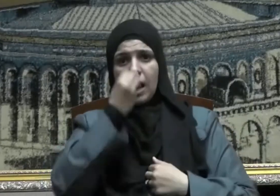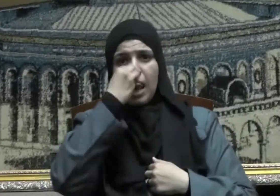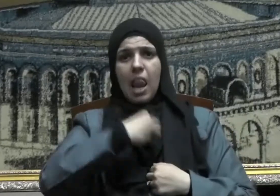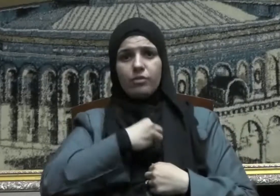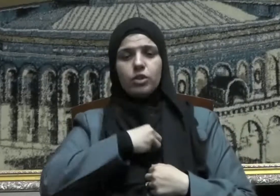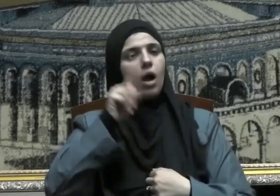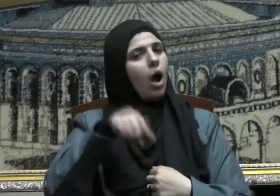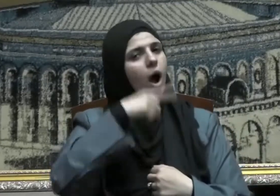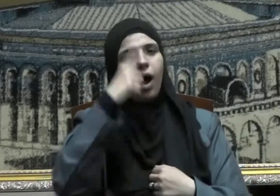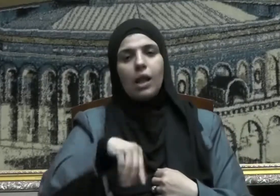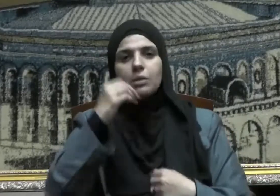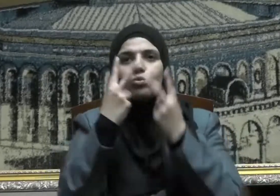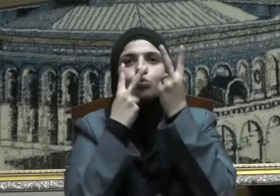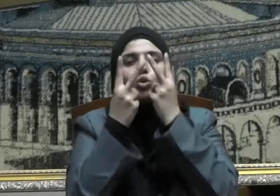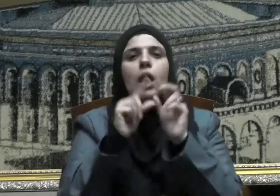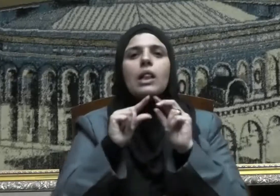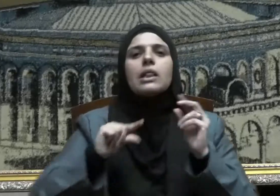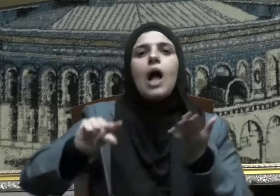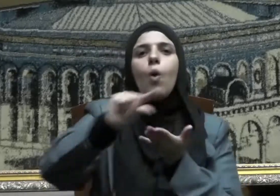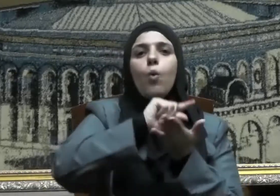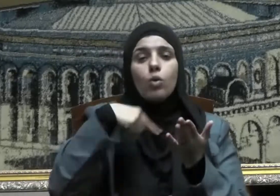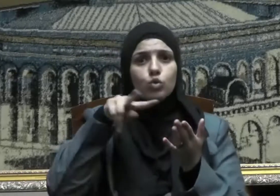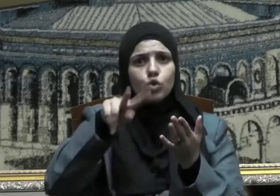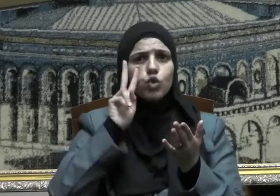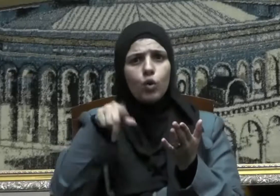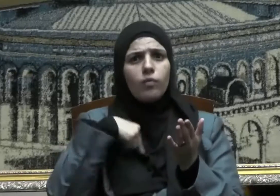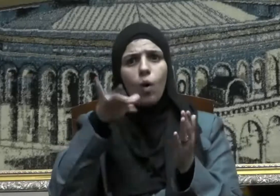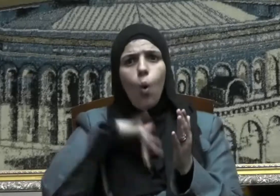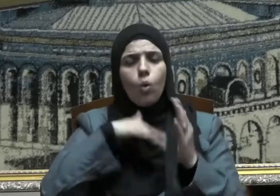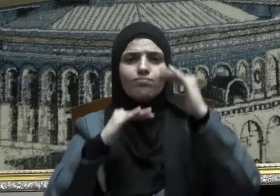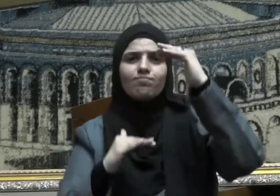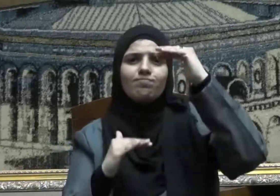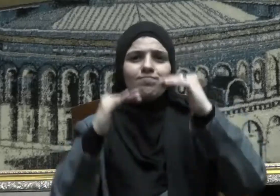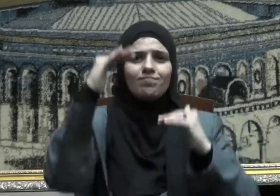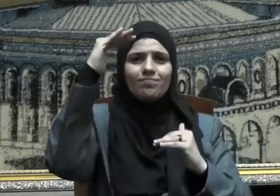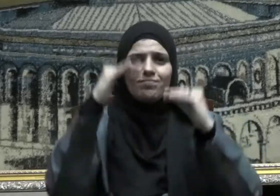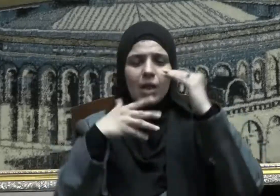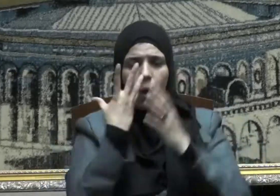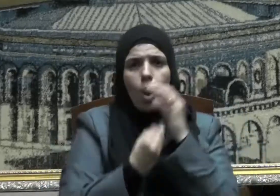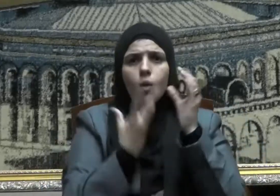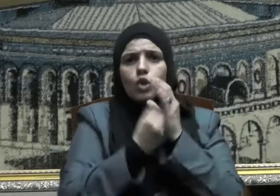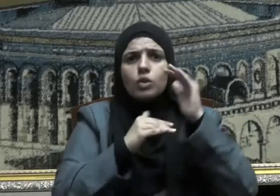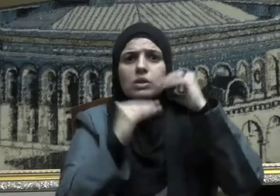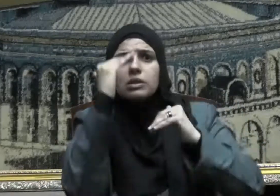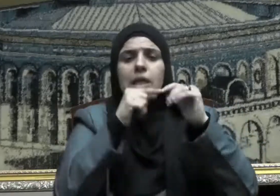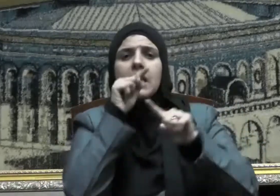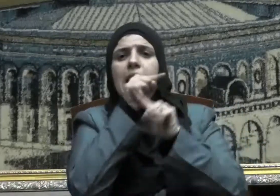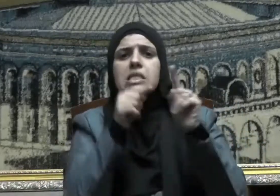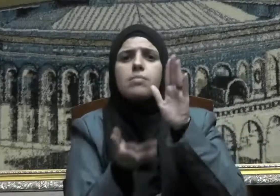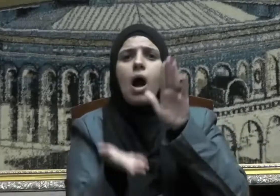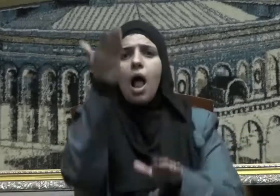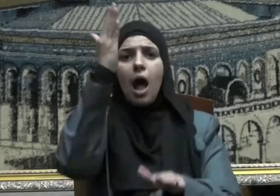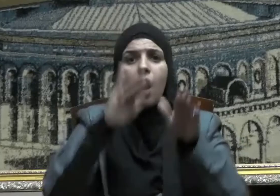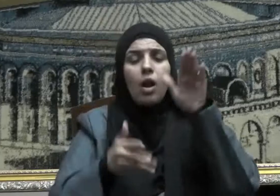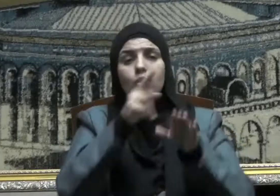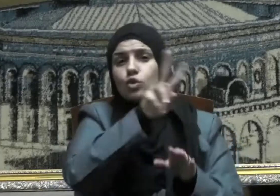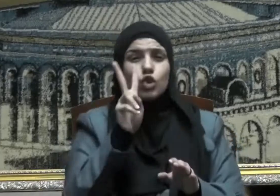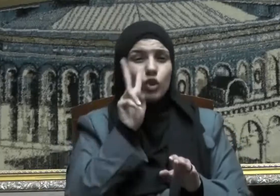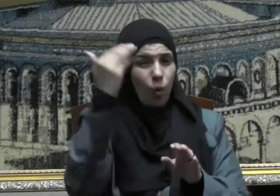لنفسه فالزيادة السكانية غير المنضبطة لا ينعكس أثرها على الفرد